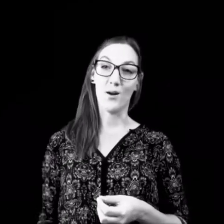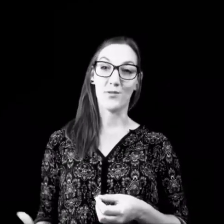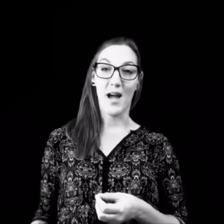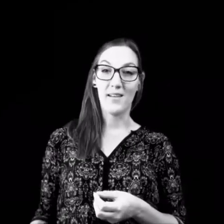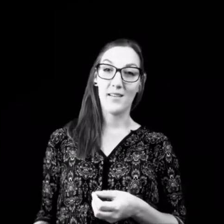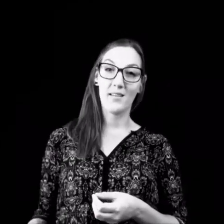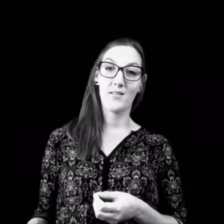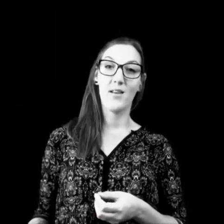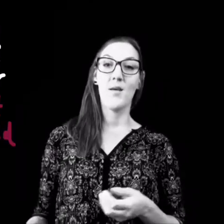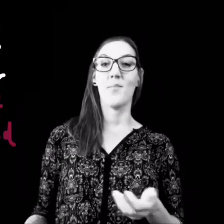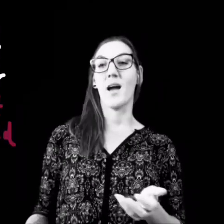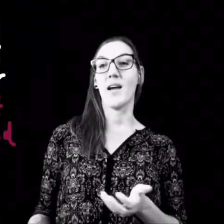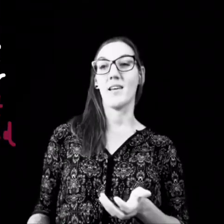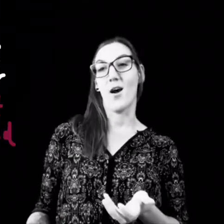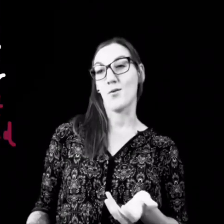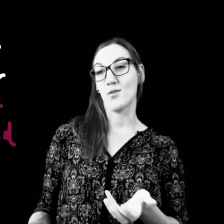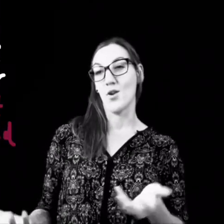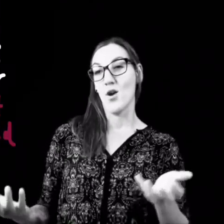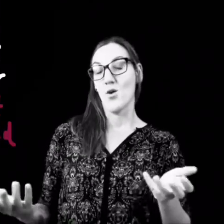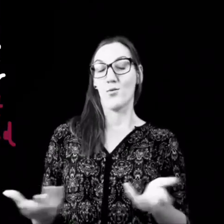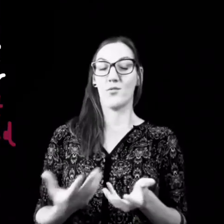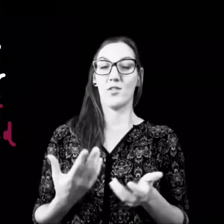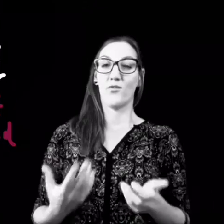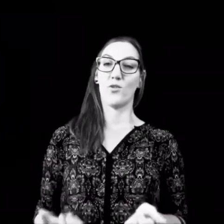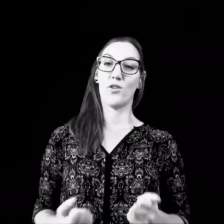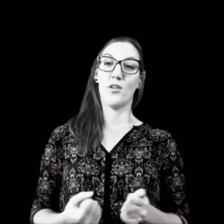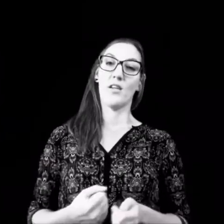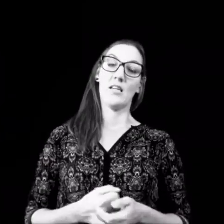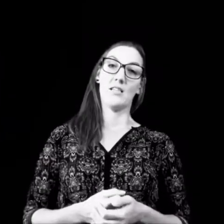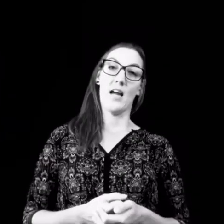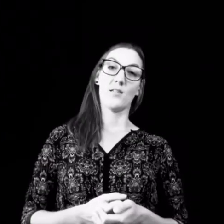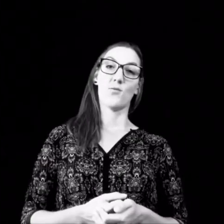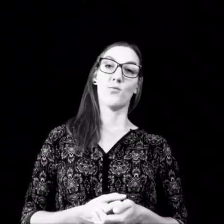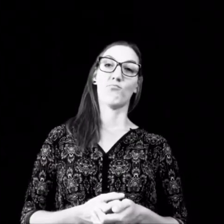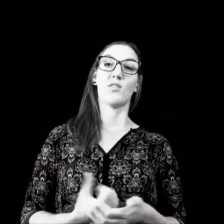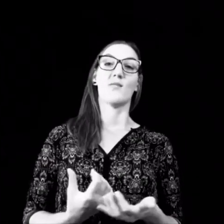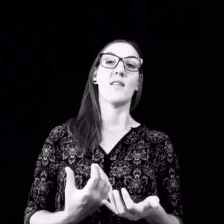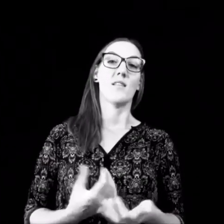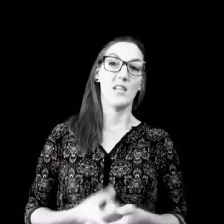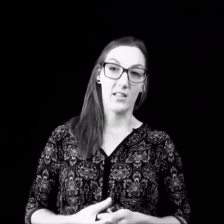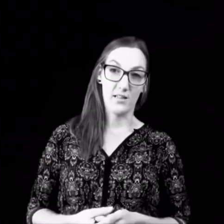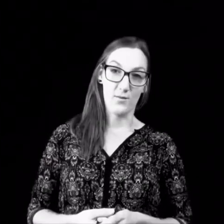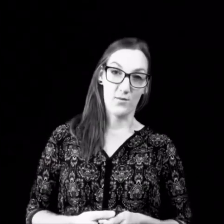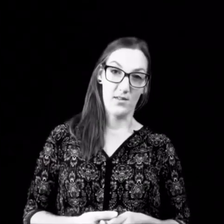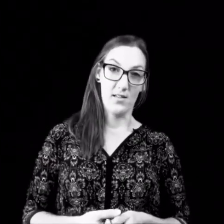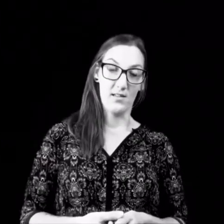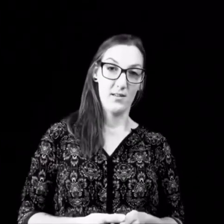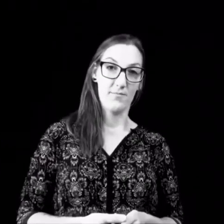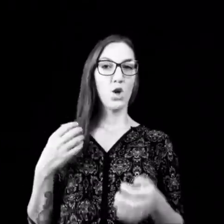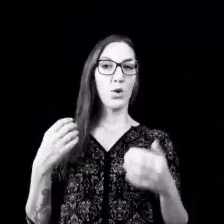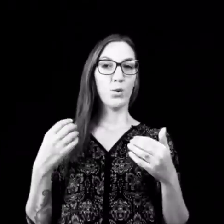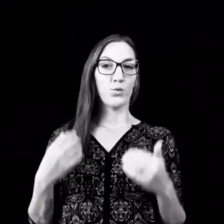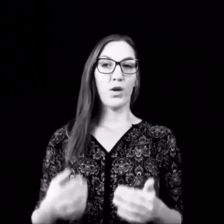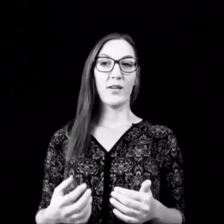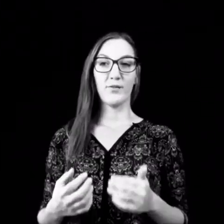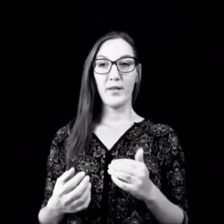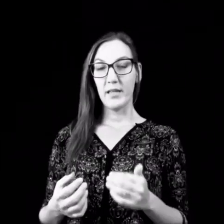auf die anderen Bereiche aus. Und es führt dazu, dass wir nicht gesund sind. Und woran viele